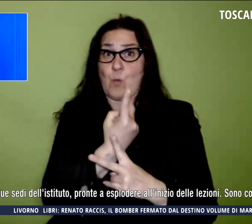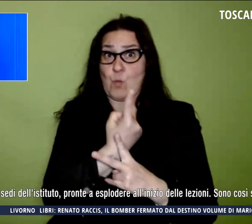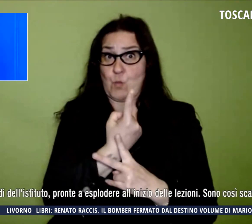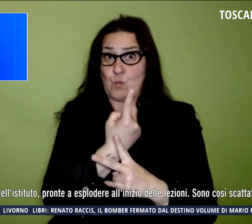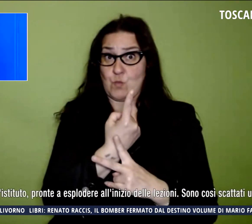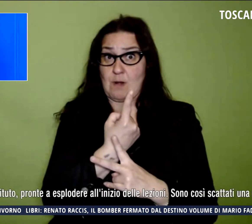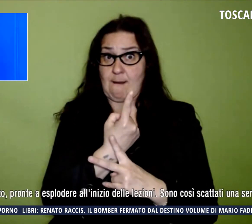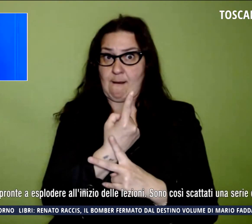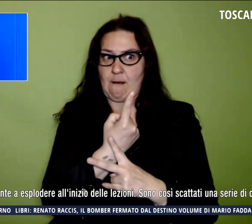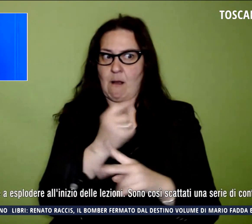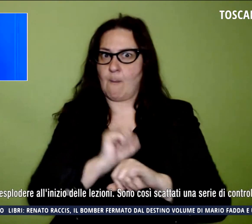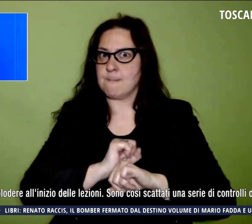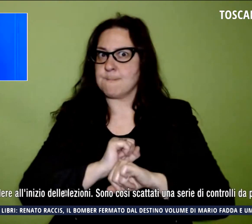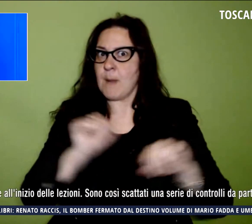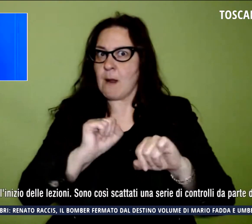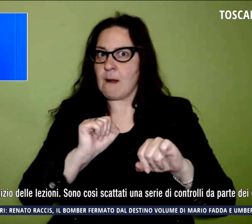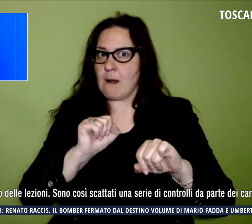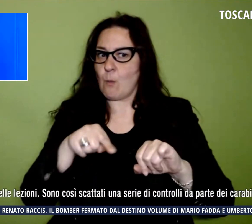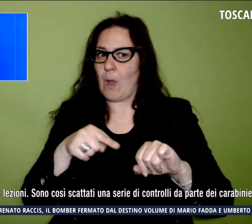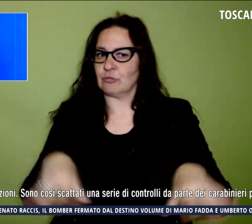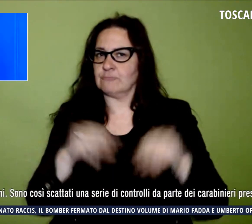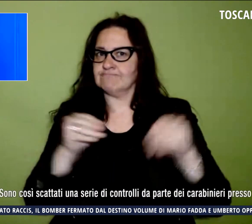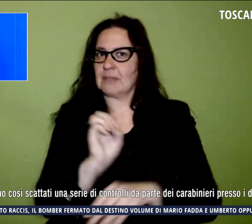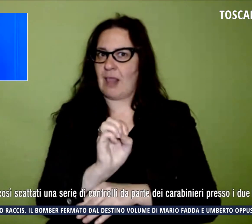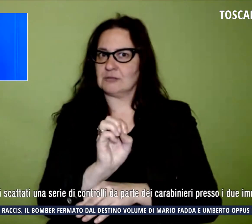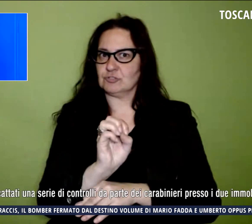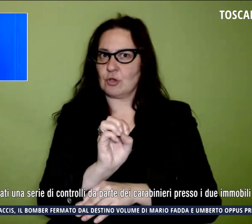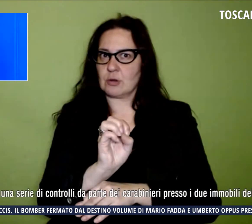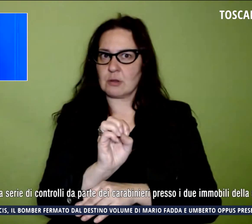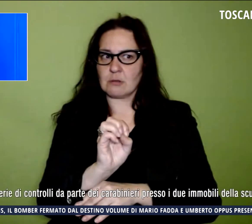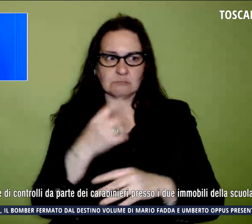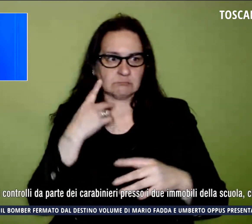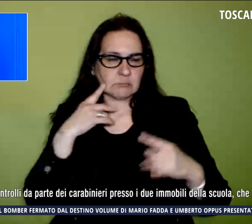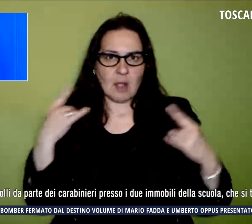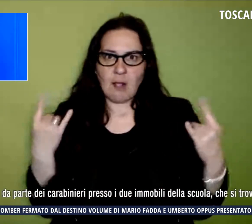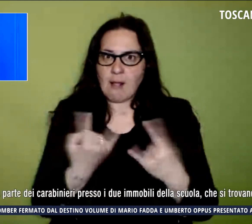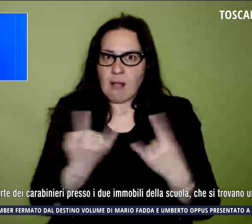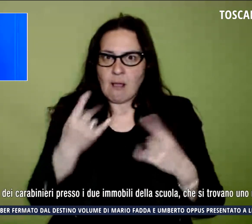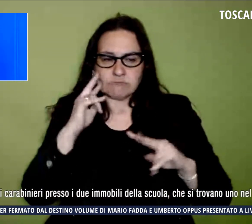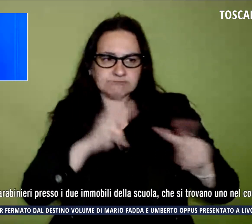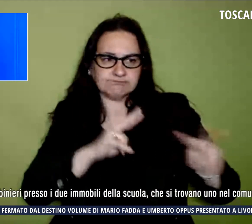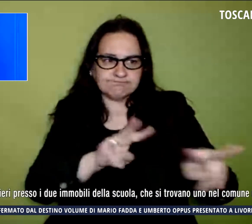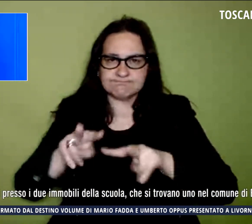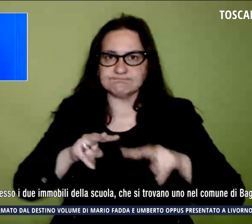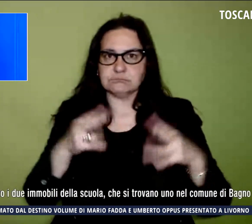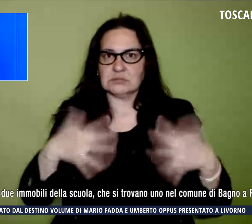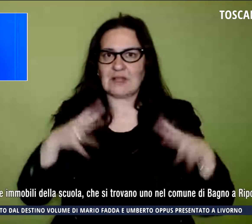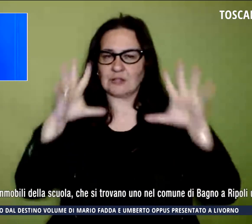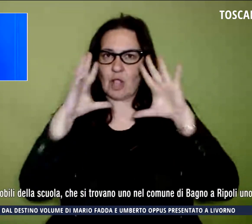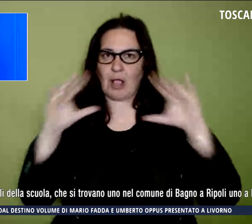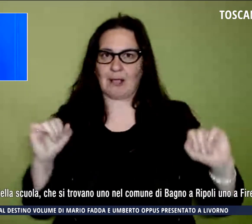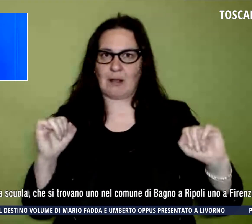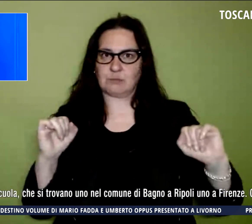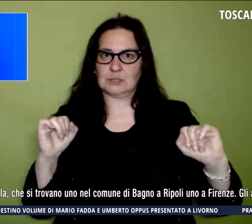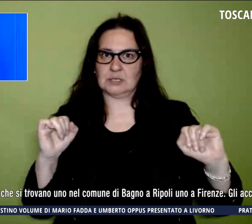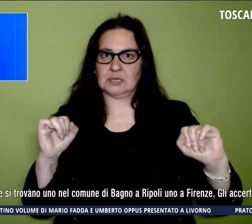esplodere all'inizio delle lezioni. Sono così scattati una serie di controlli da parte dei carabinieri nei due